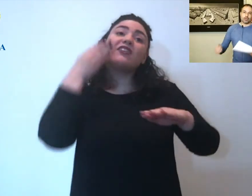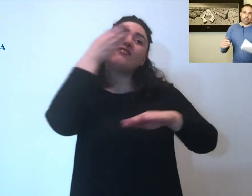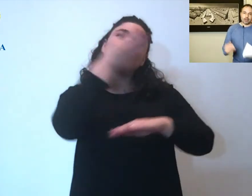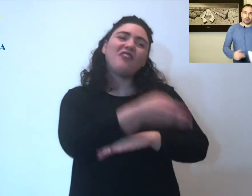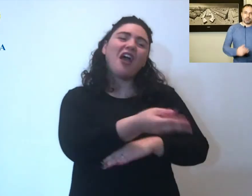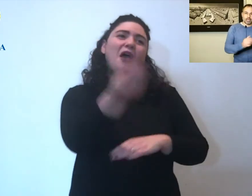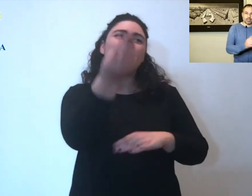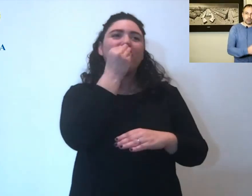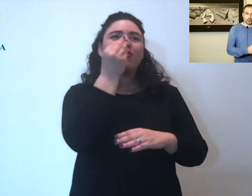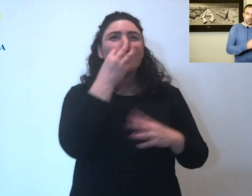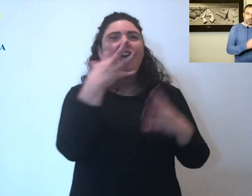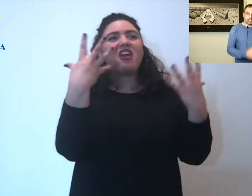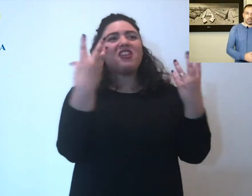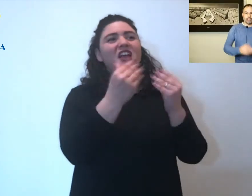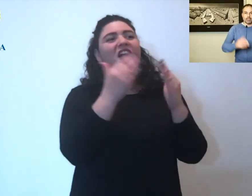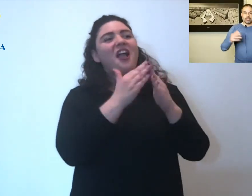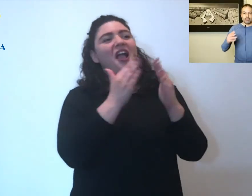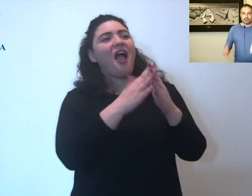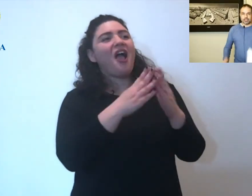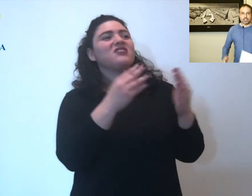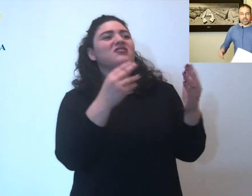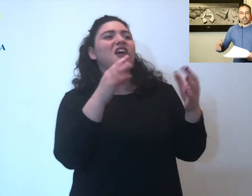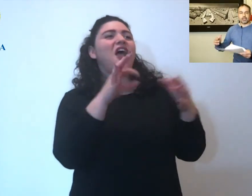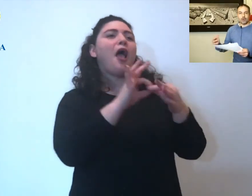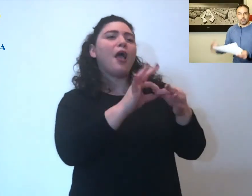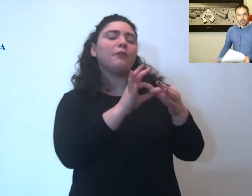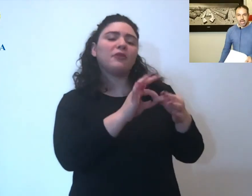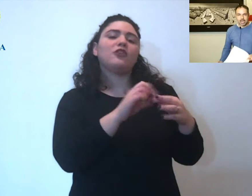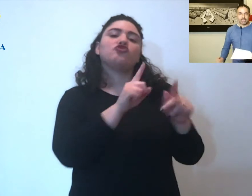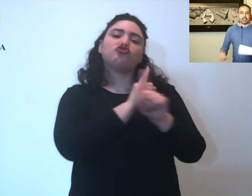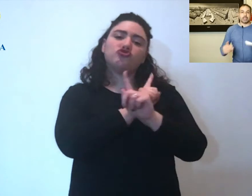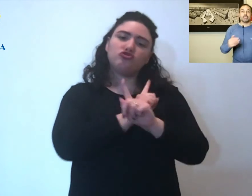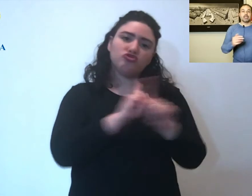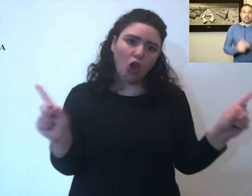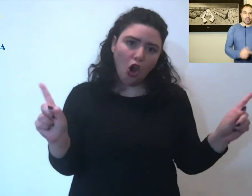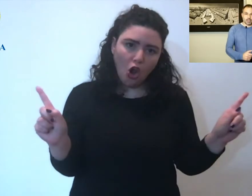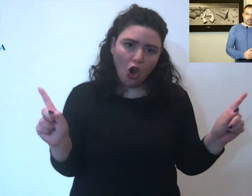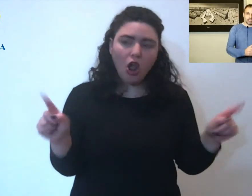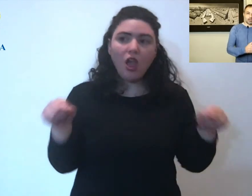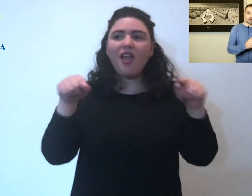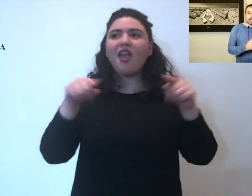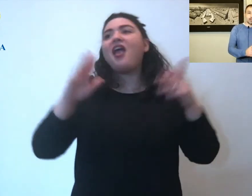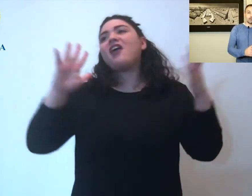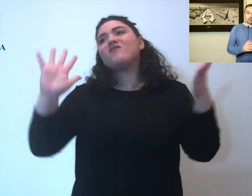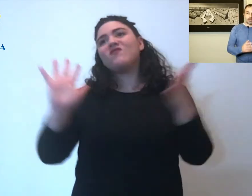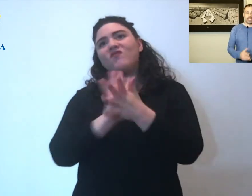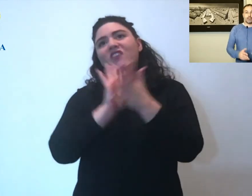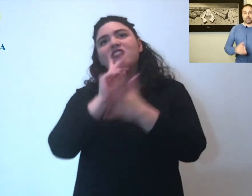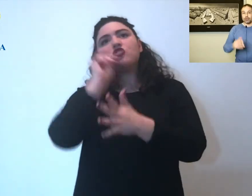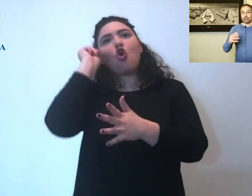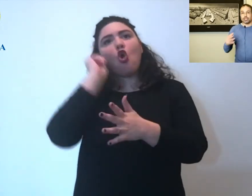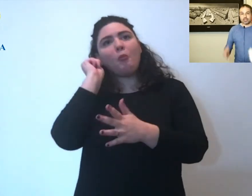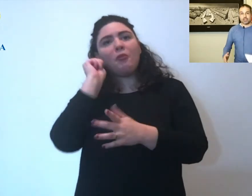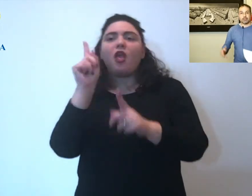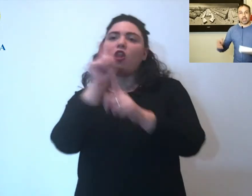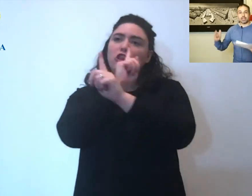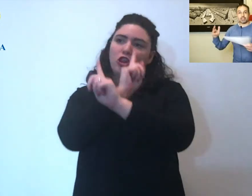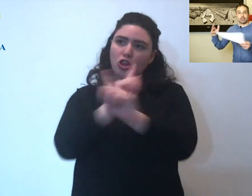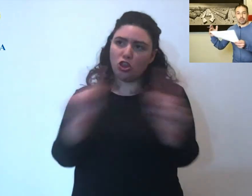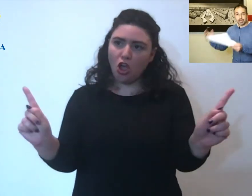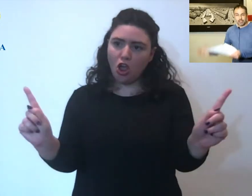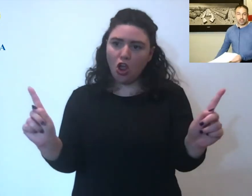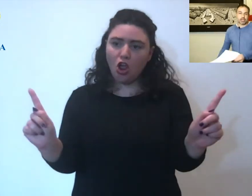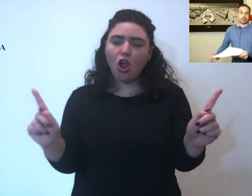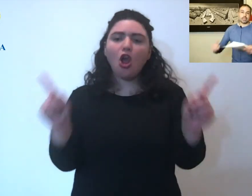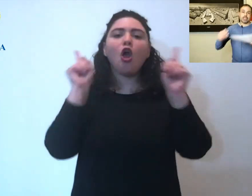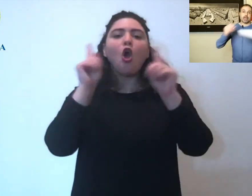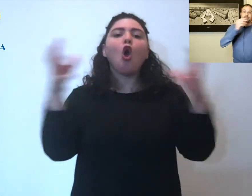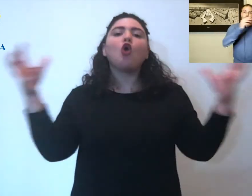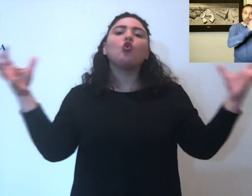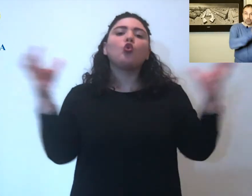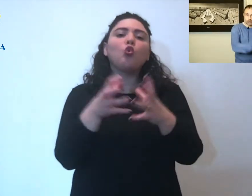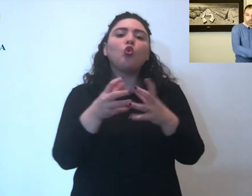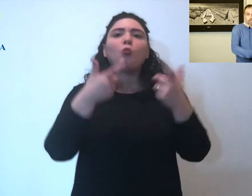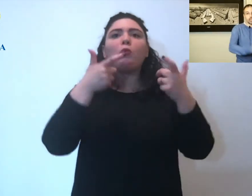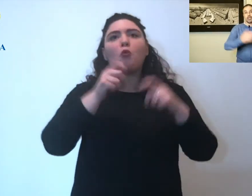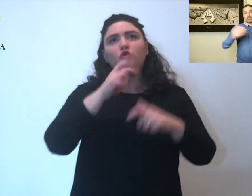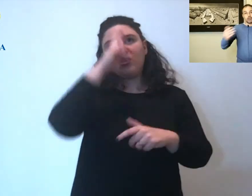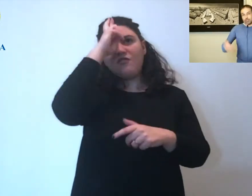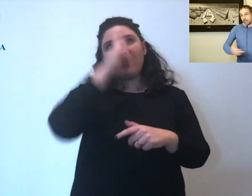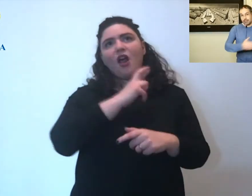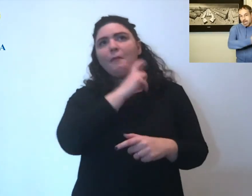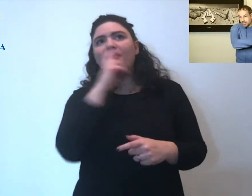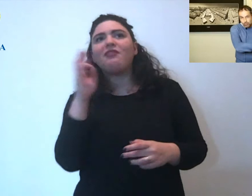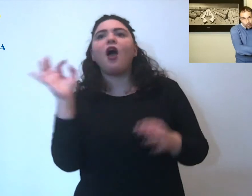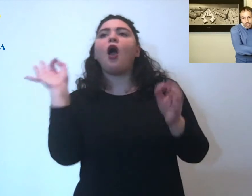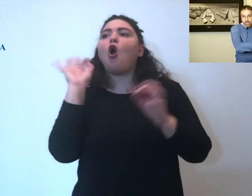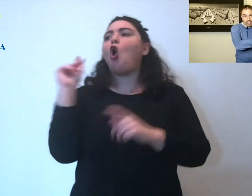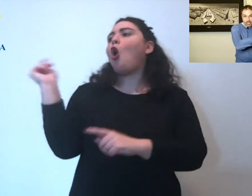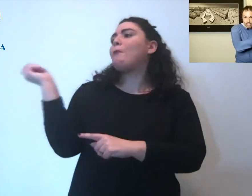non è il momento di festeggiare i compleanni non è il momento di assembrarsi perché c'era madame piuttosto che